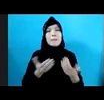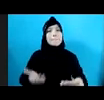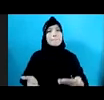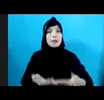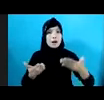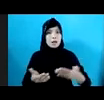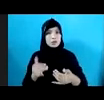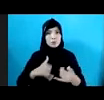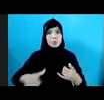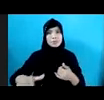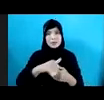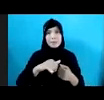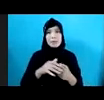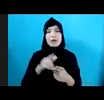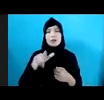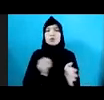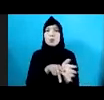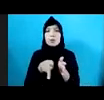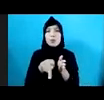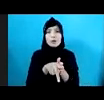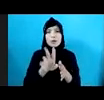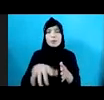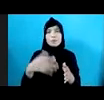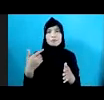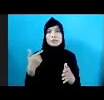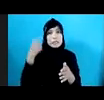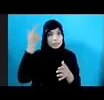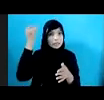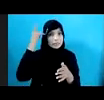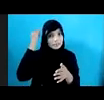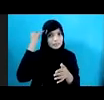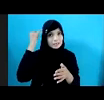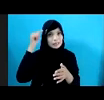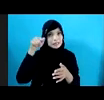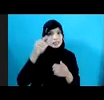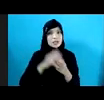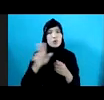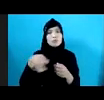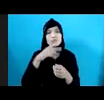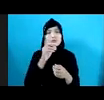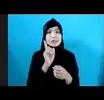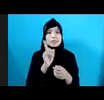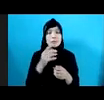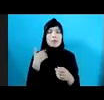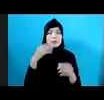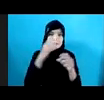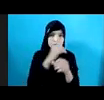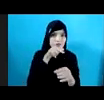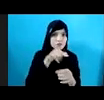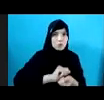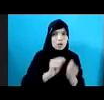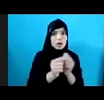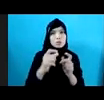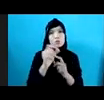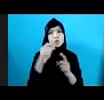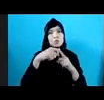Adalah Program Yang Memang Kami Gagas Memperhatikan Kasus-kasus Sukawumi Dan Kasus-kasus Lain Yang